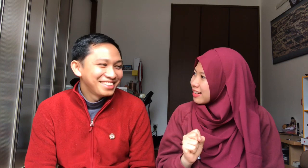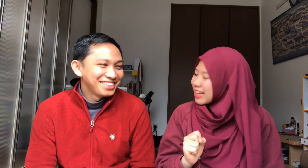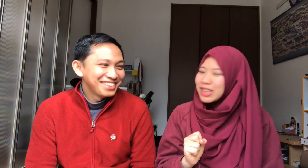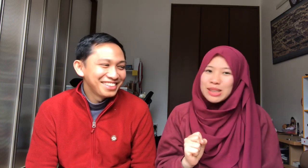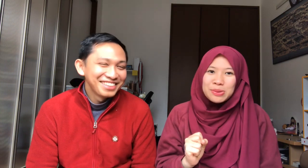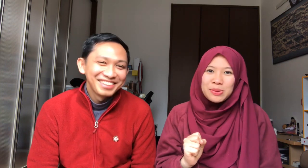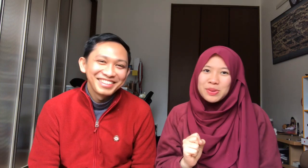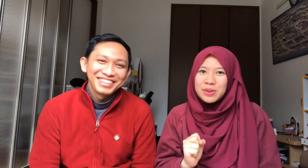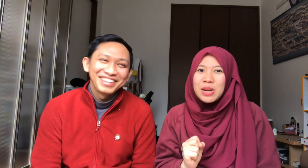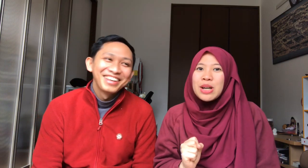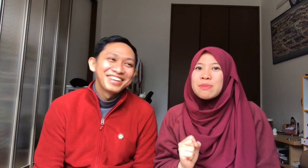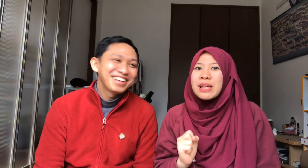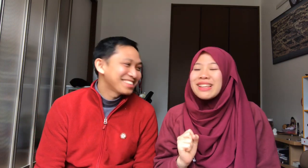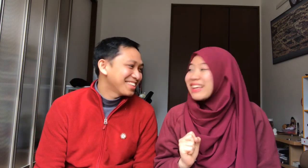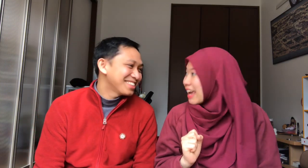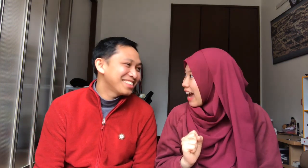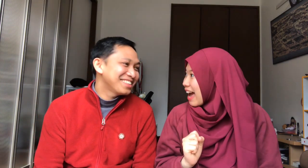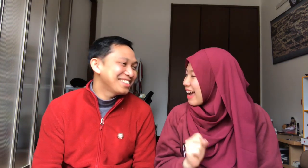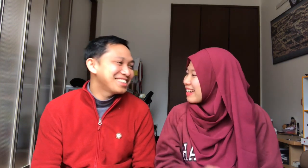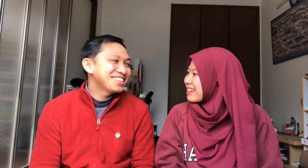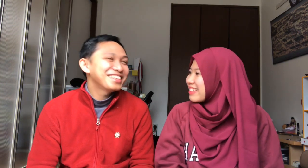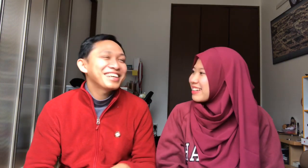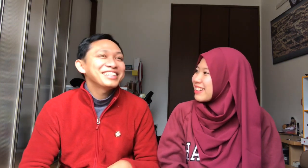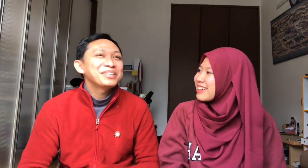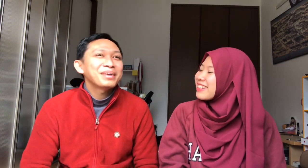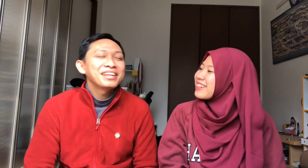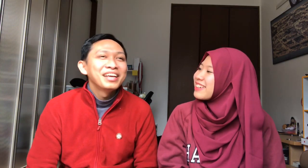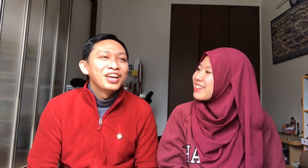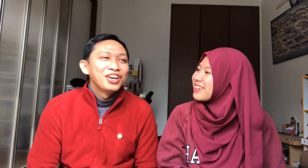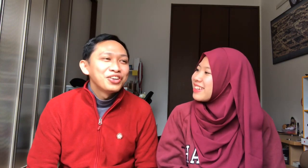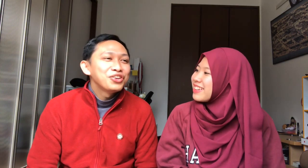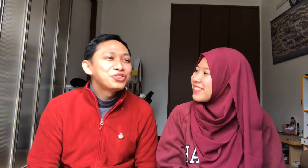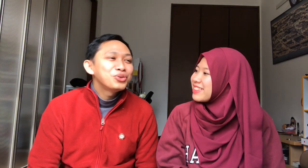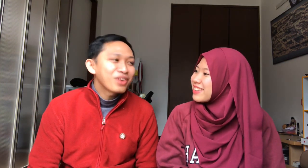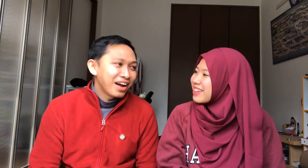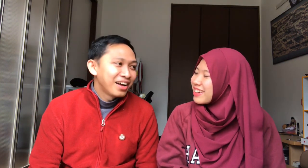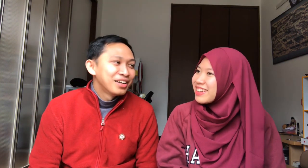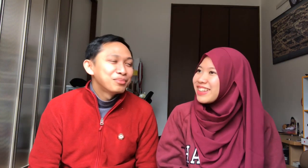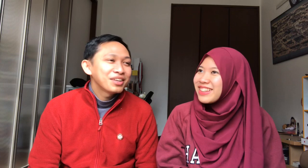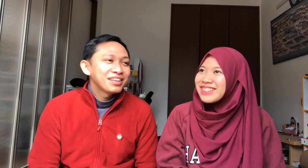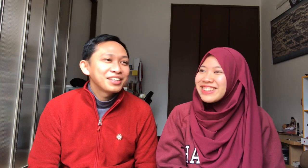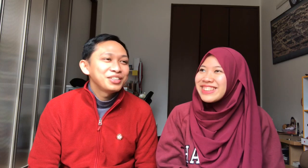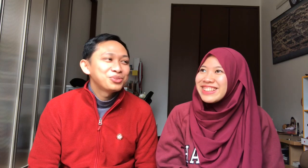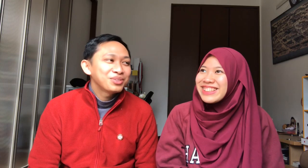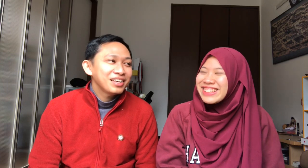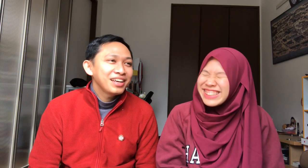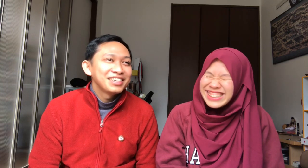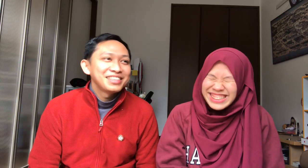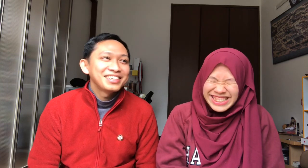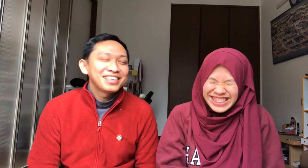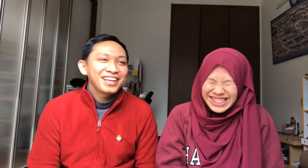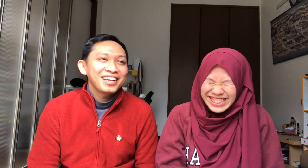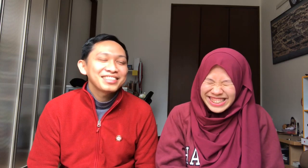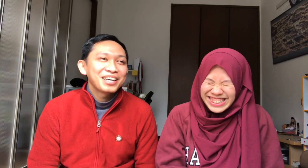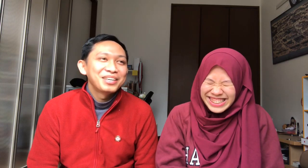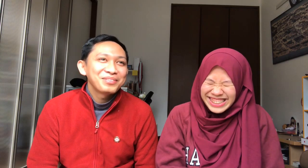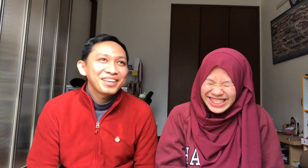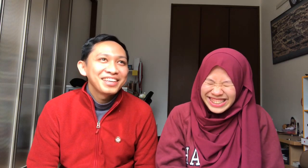Gitu Iya Saya sendiri disini Kayaknya dipanggil Hijrah Mulai dari hijrah Hijrah Sampai